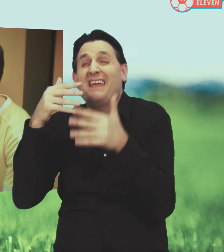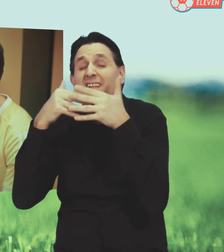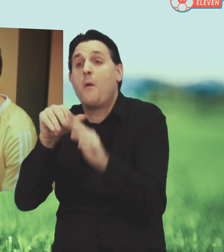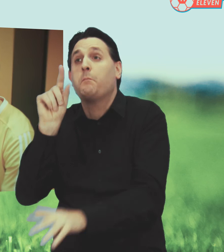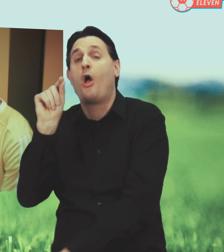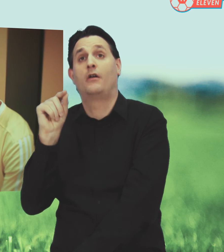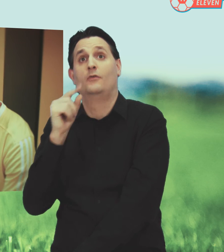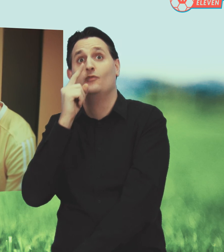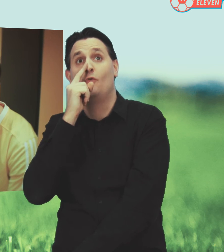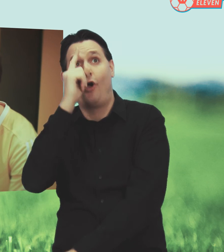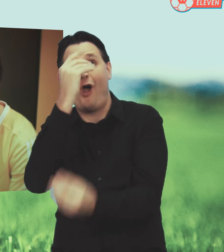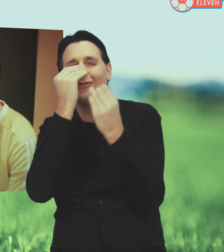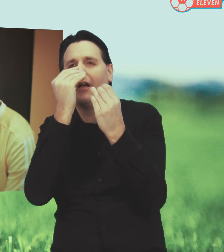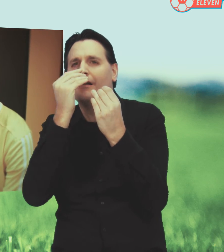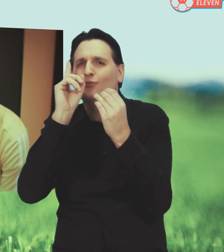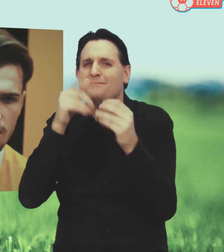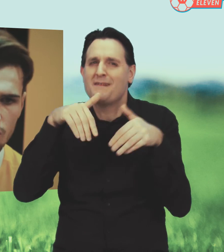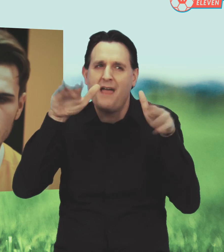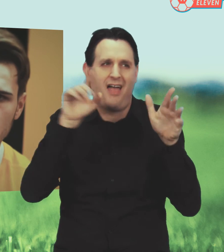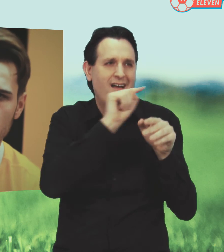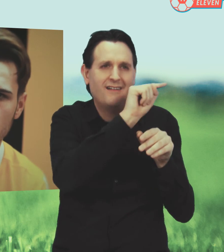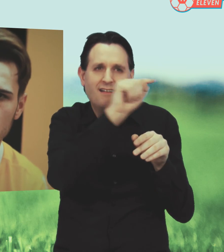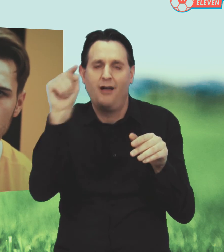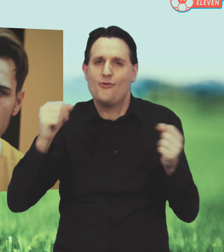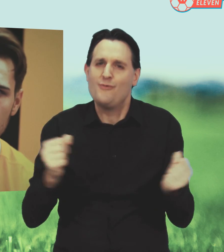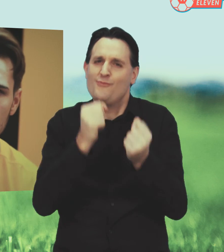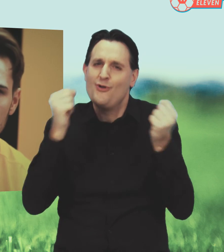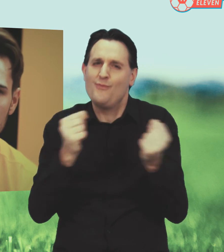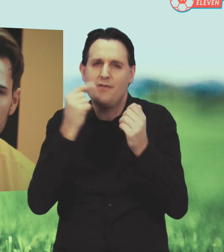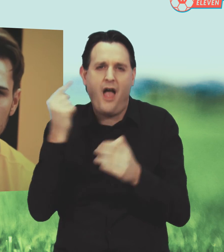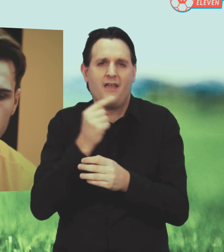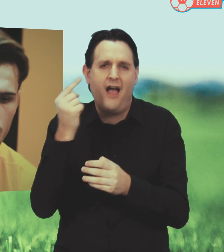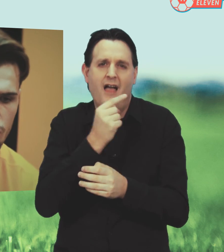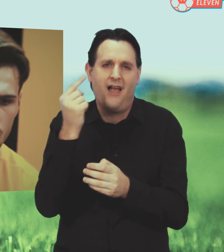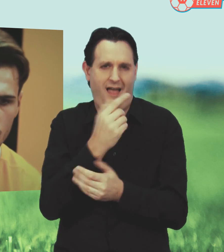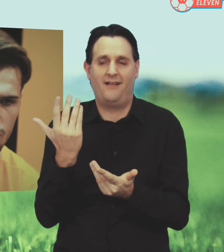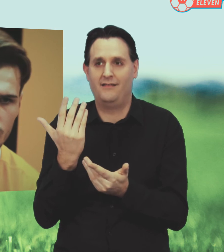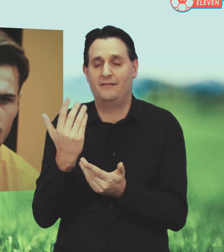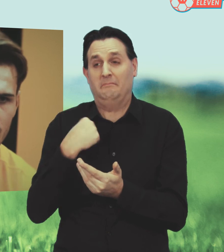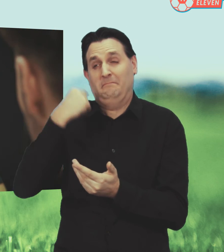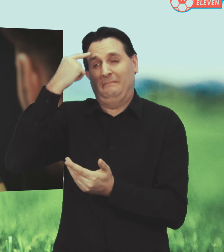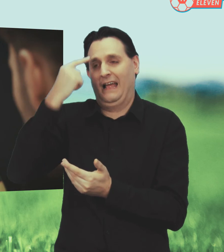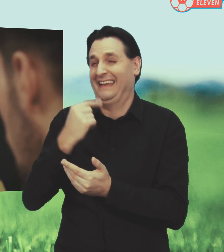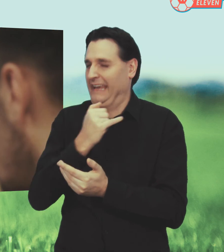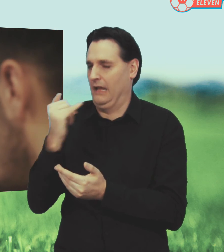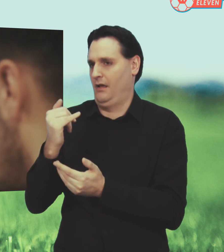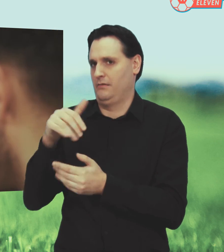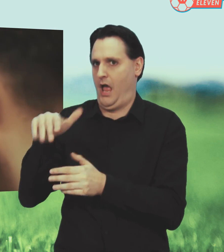direkt lernen kann. Integration heißt jahrelang und man muss das wirklich üben, üben, üben. Und jeder hat das Recht auf Asyl.